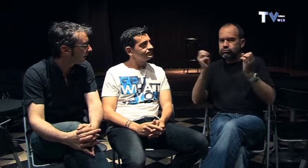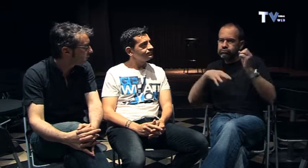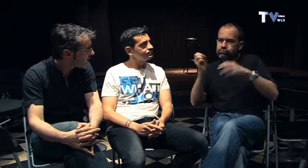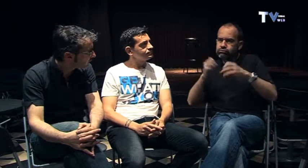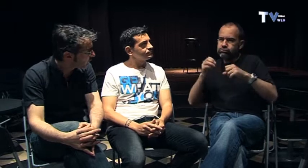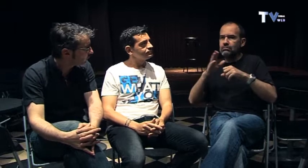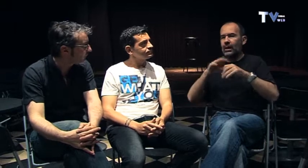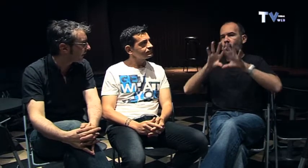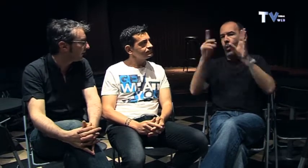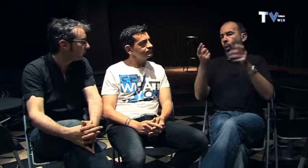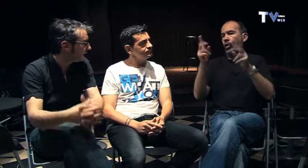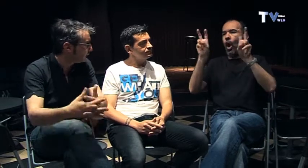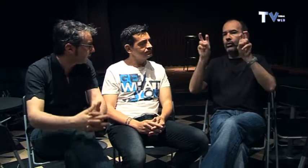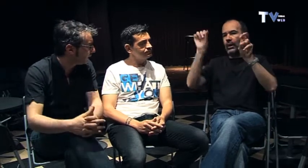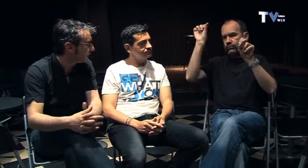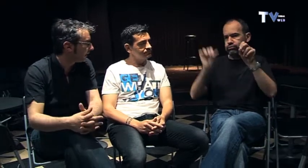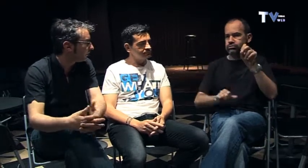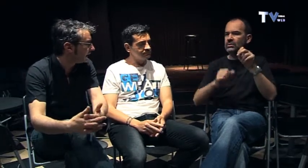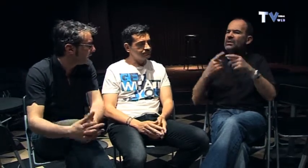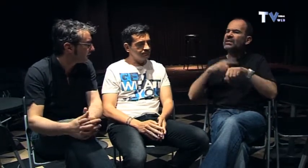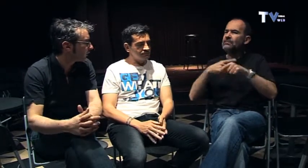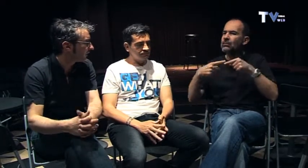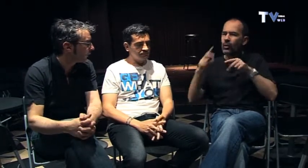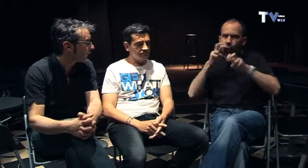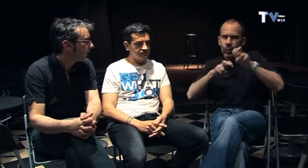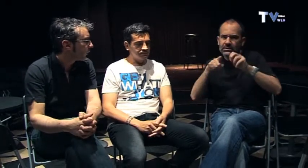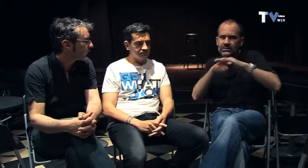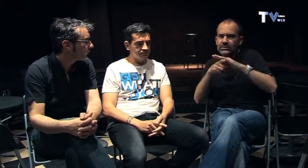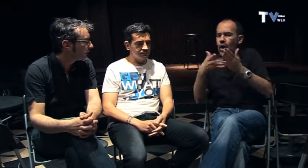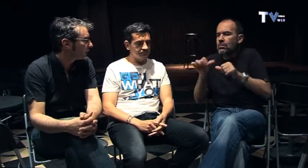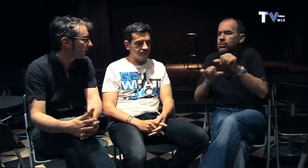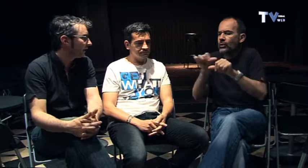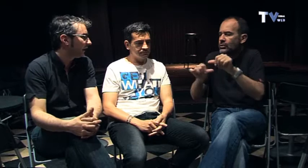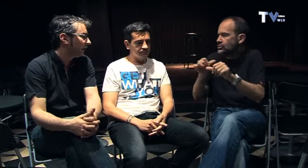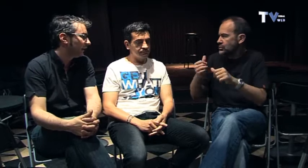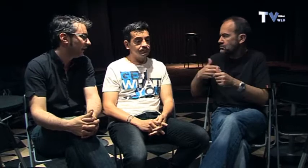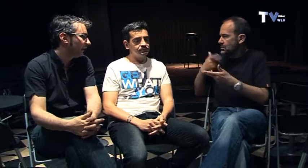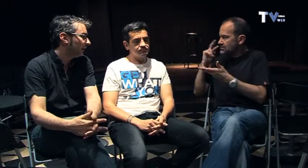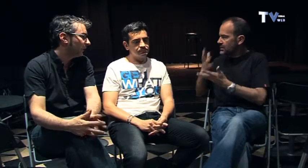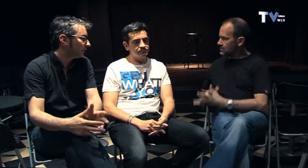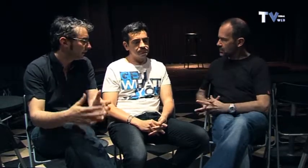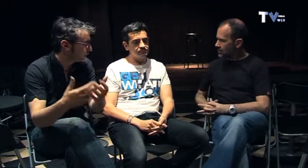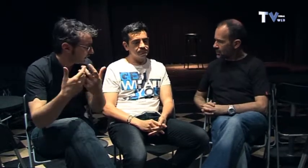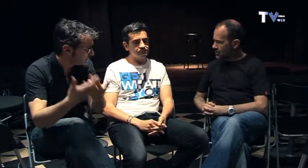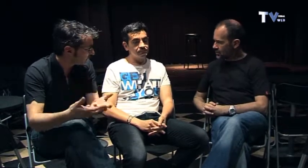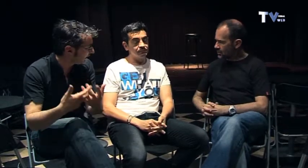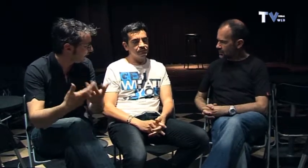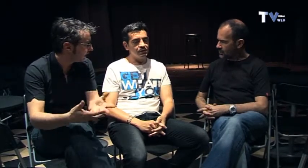hacer un guión para hacer un trabajo nuevo para hacer una obra un espectáculo ¿cuánto te importas en hacer el contrato guión en hacerlo